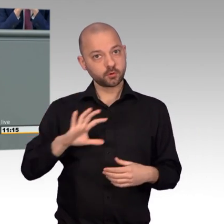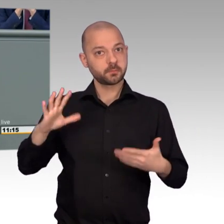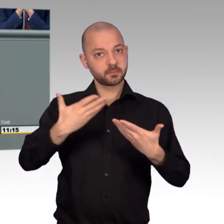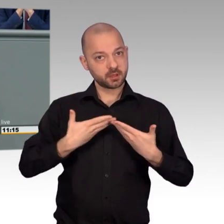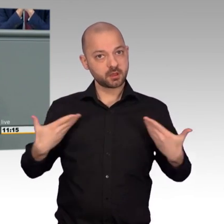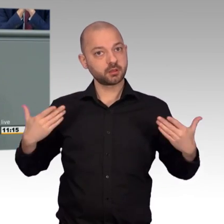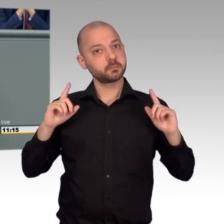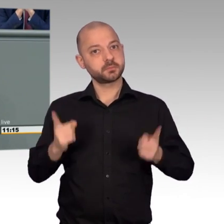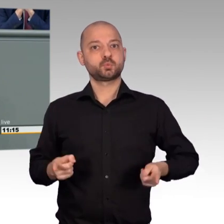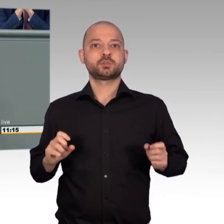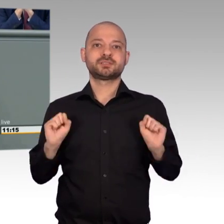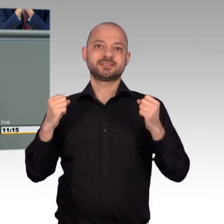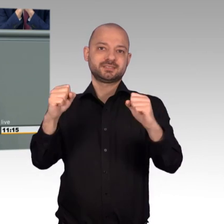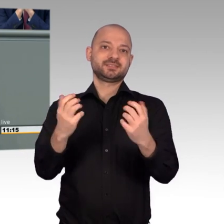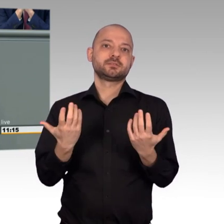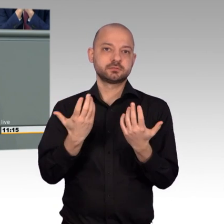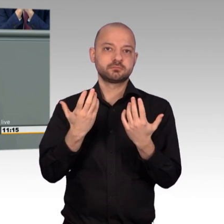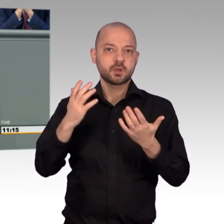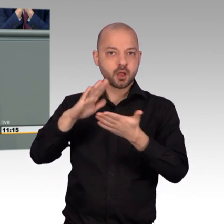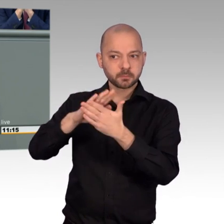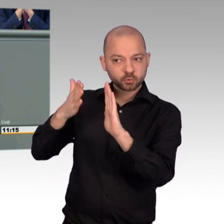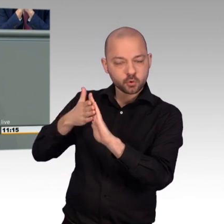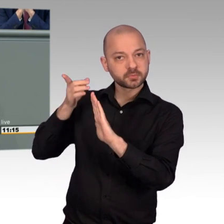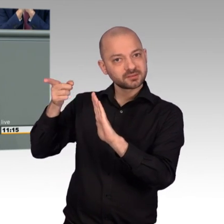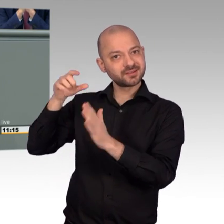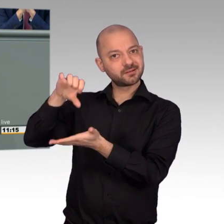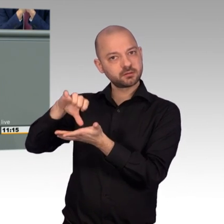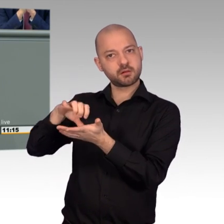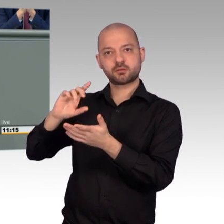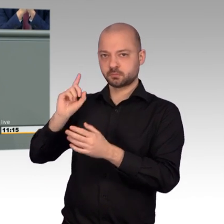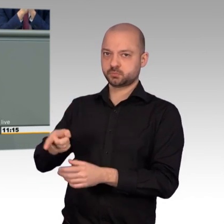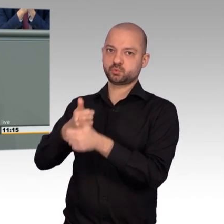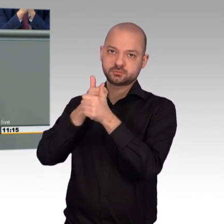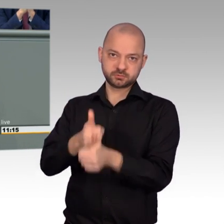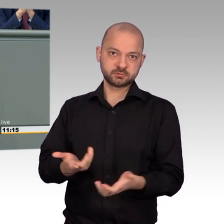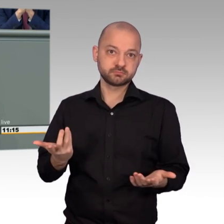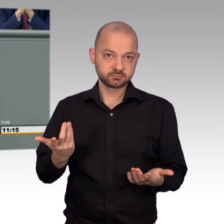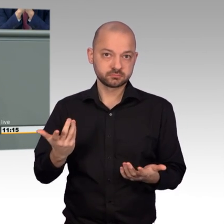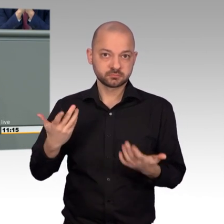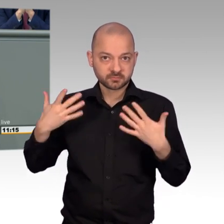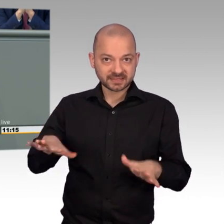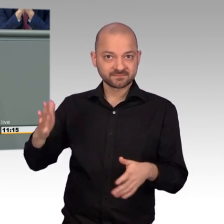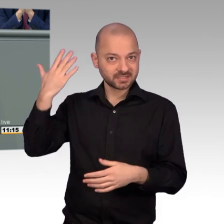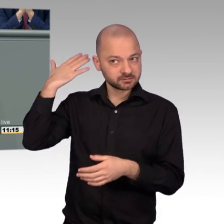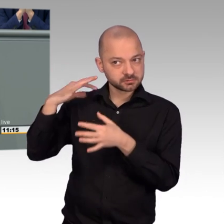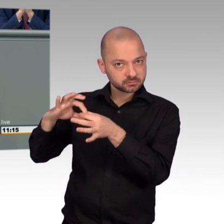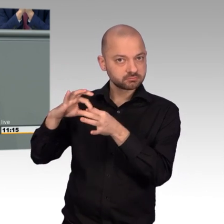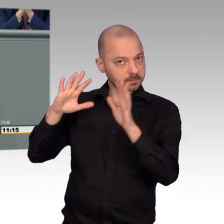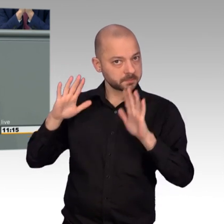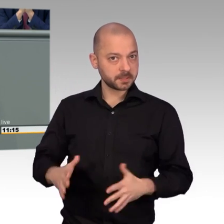dafür, dass das Nuklearabkommen mit dem Iran eingehalten wird. Und das ist, und das muss man auch dem amerikanischen Präsidenten in